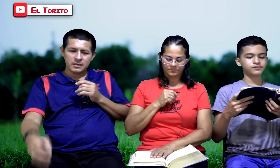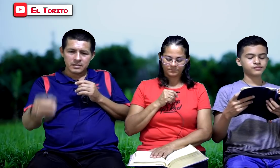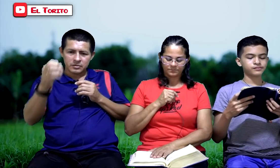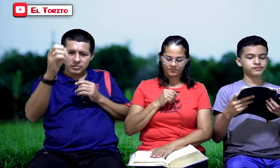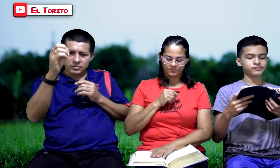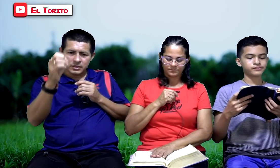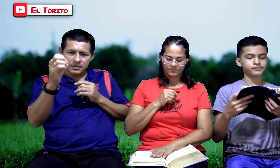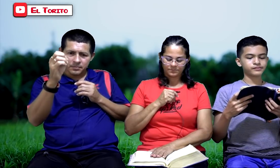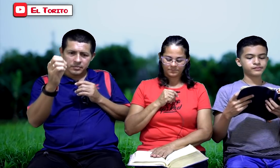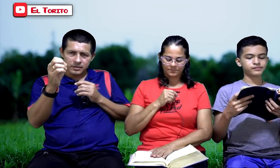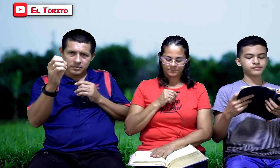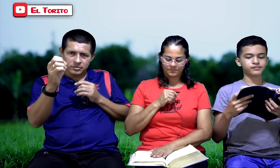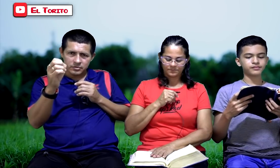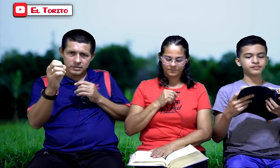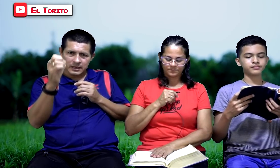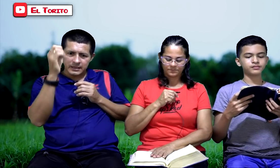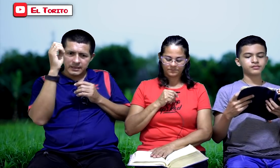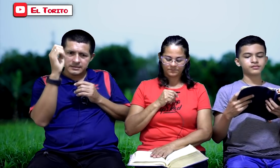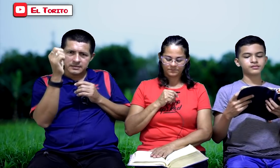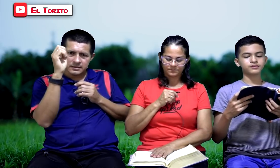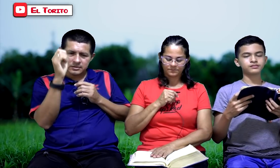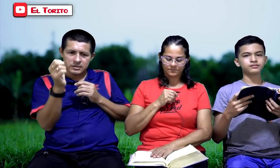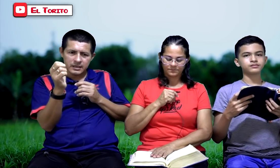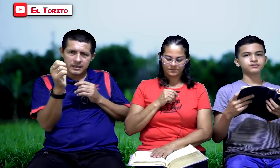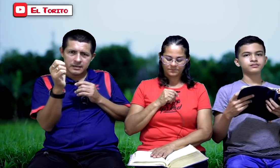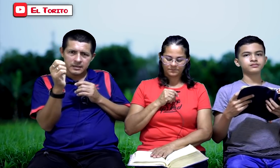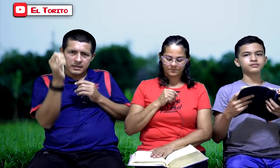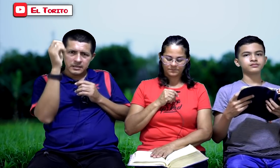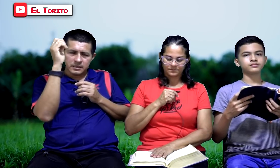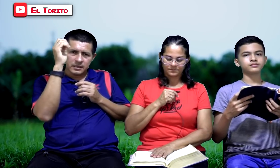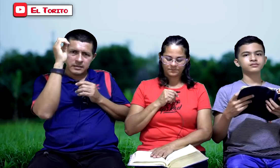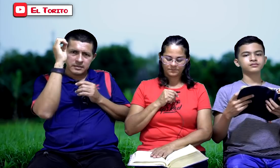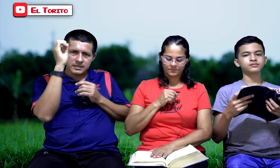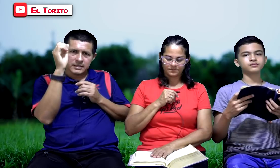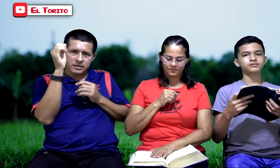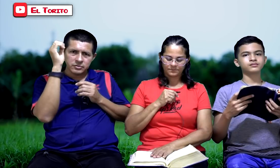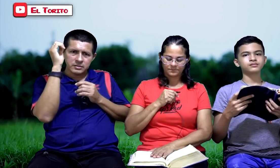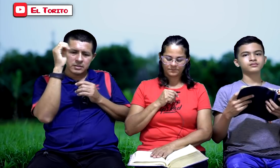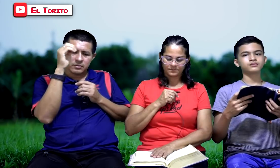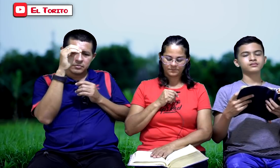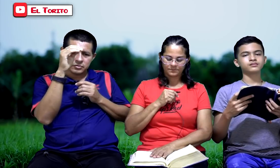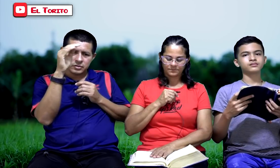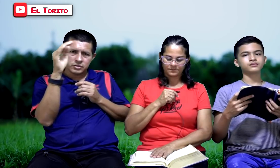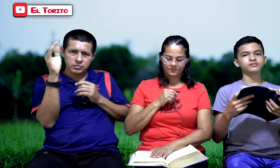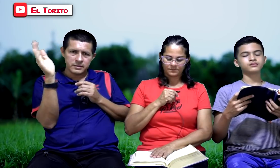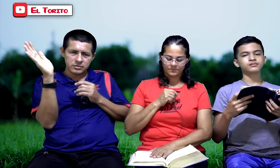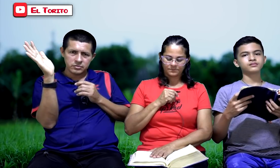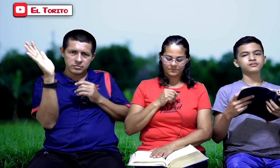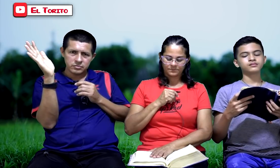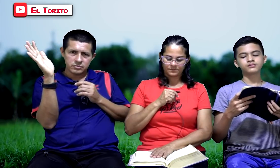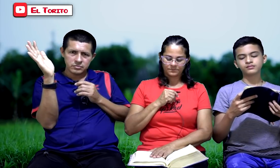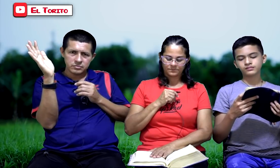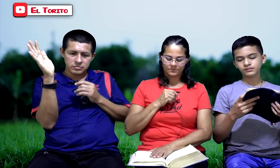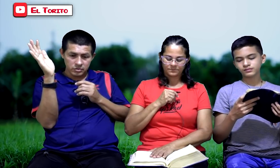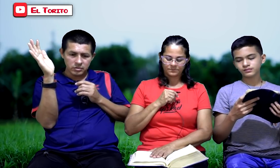¿Con quién podemos contar? La iglesia está siendo atacada. Y está Satanás utilizando muchos instrumentos. ¿Sí?